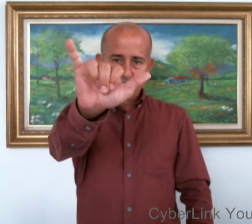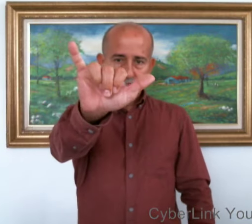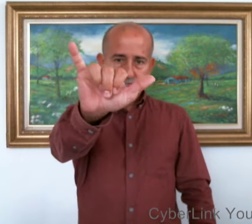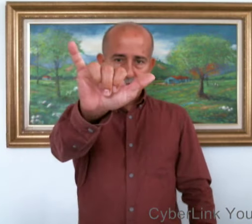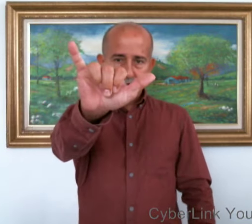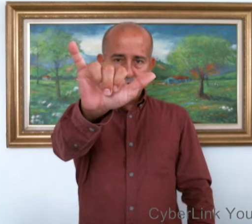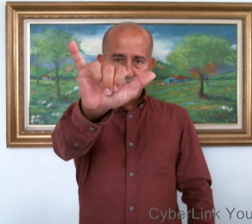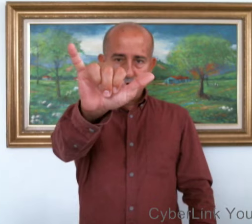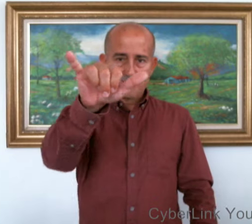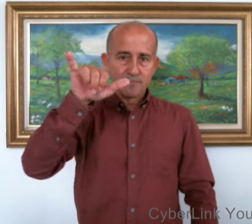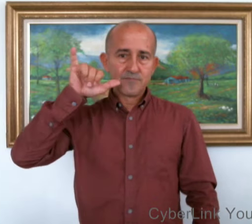Ayer.